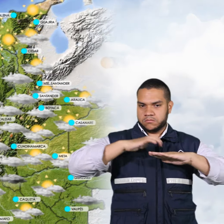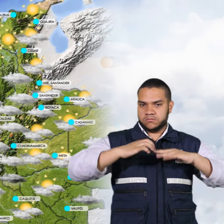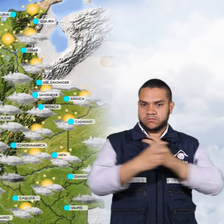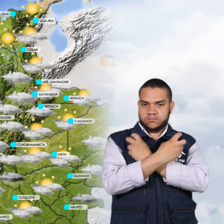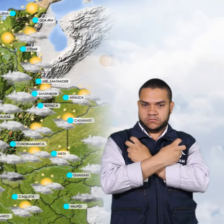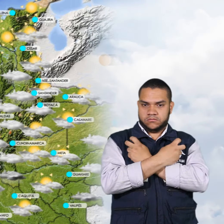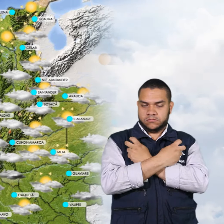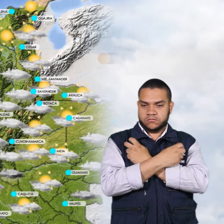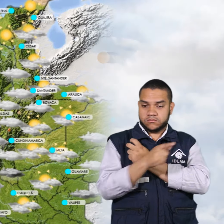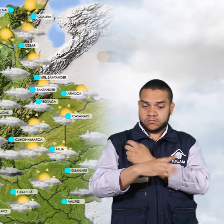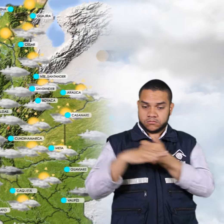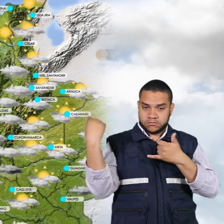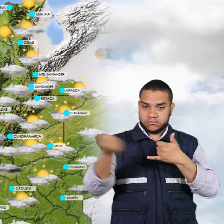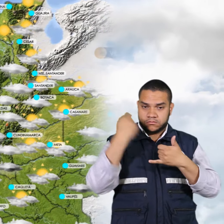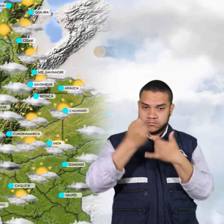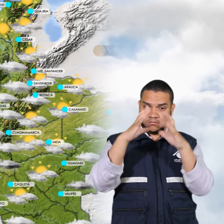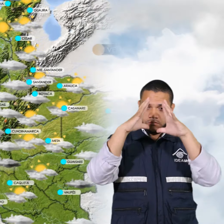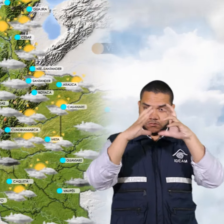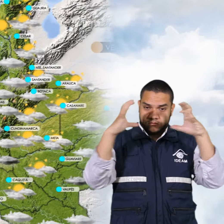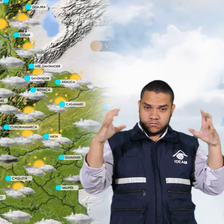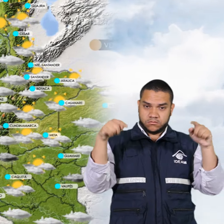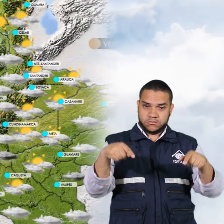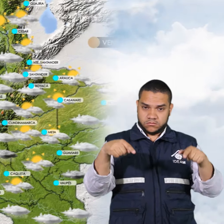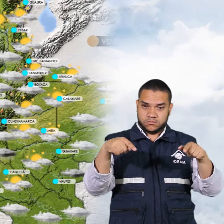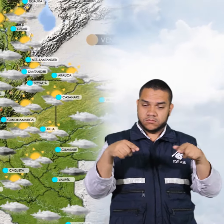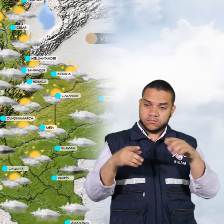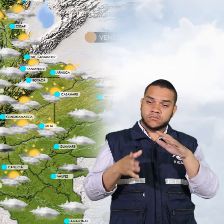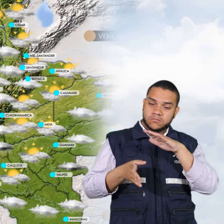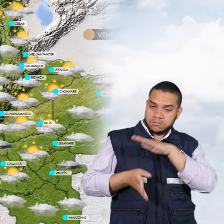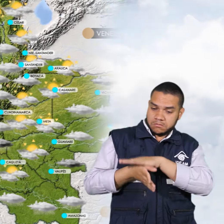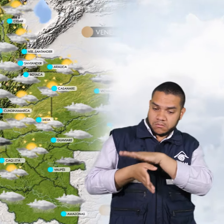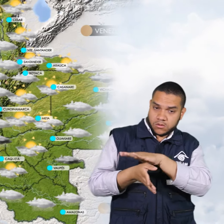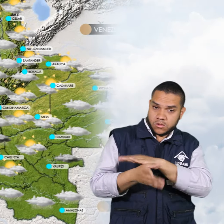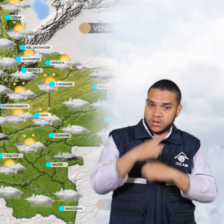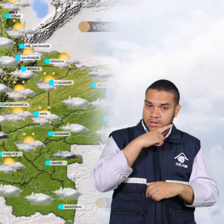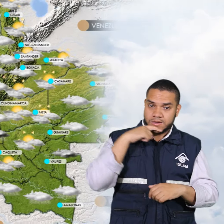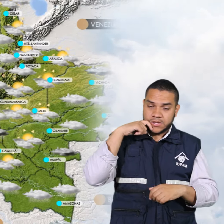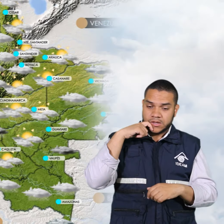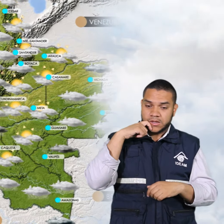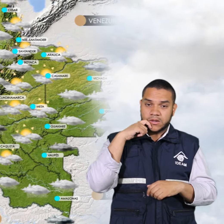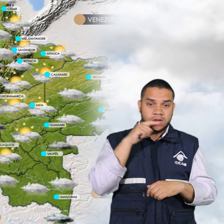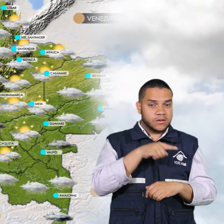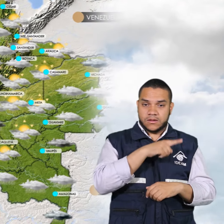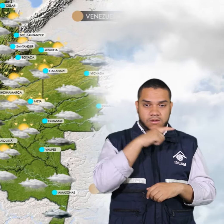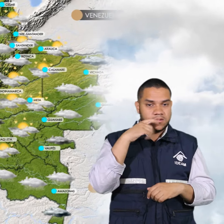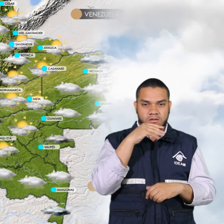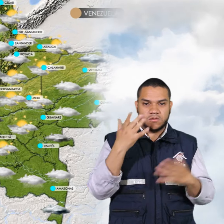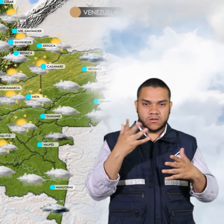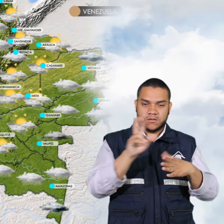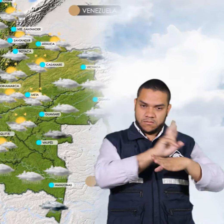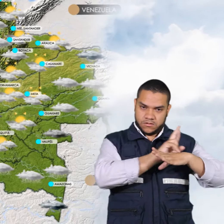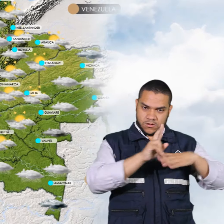la orinoquía condiciones nubosas se esperan pero prevé será el tiempo seco excepto el bichada donde se pueden presentar lluvias